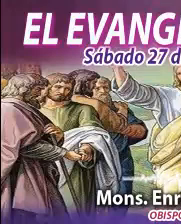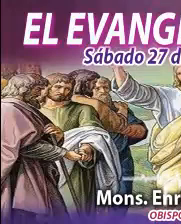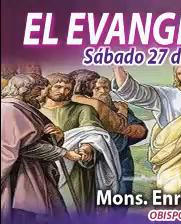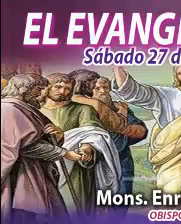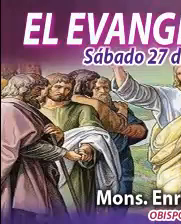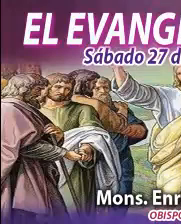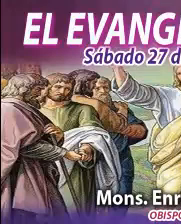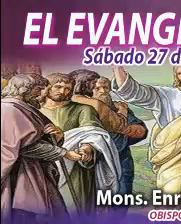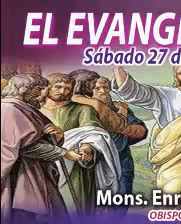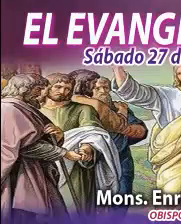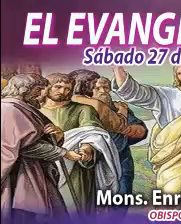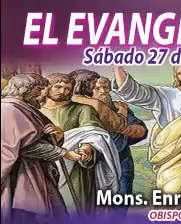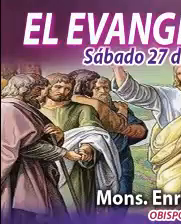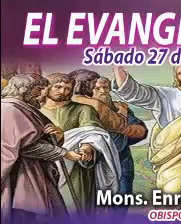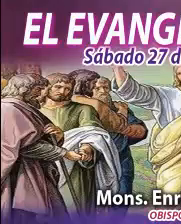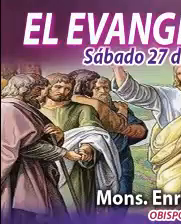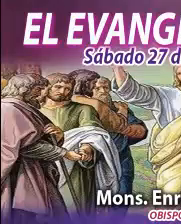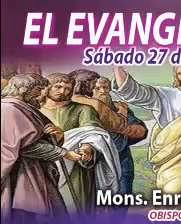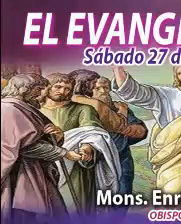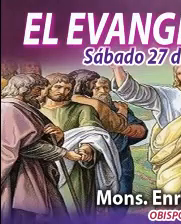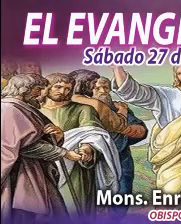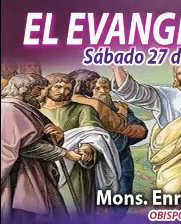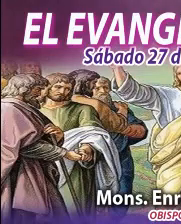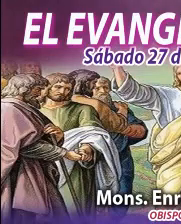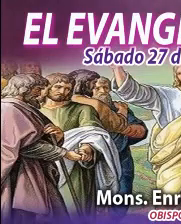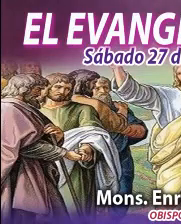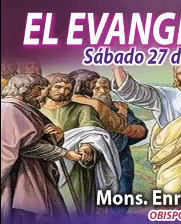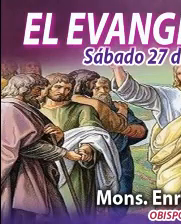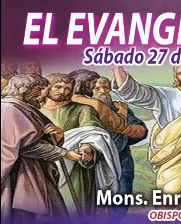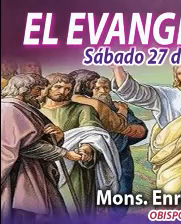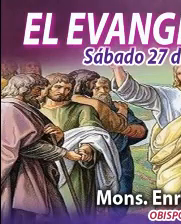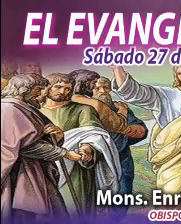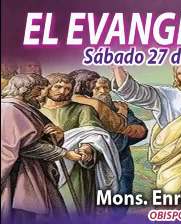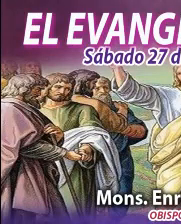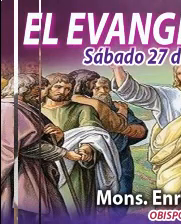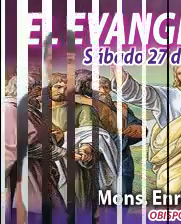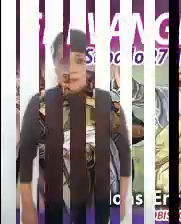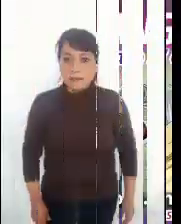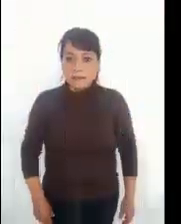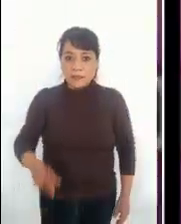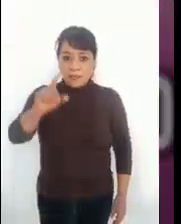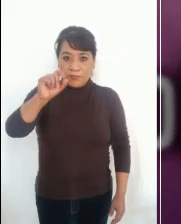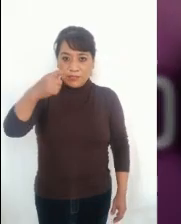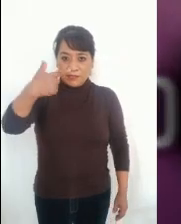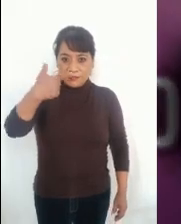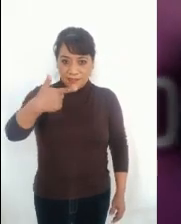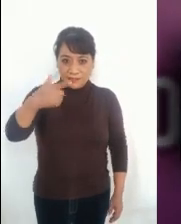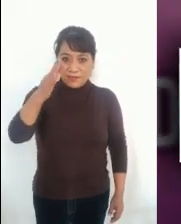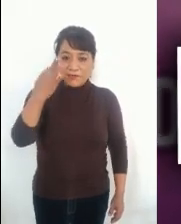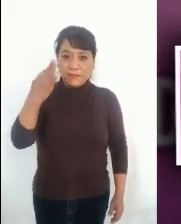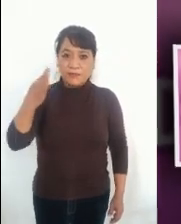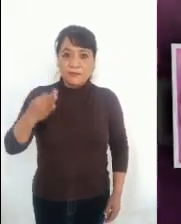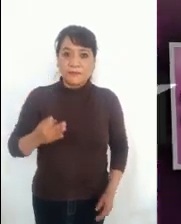presencia de Jesús en tu vida. Descubramos de qué manera Jesús nos dice, yo estoy contigo. 27